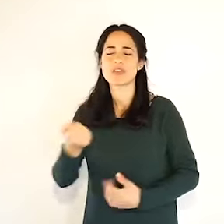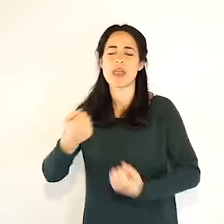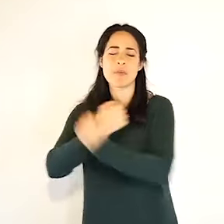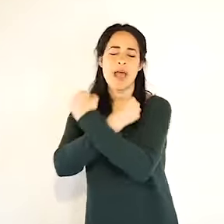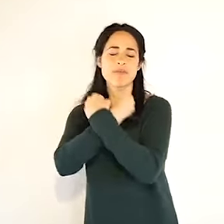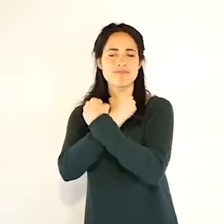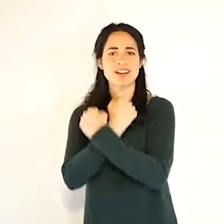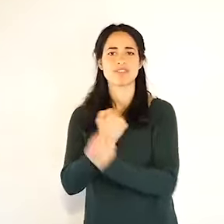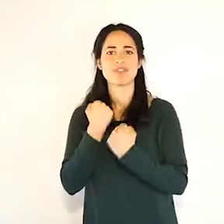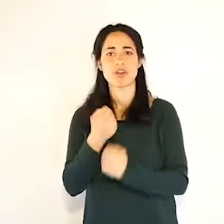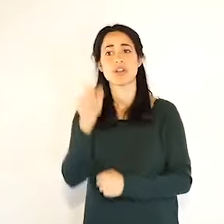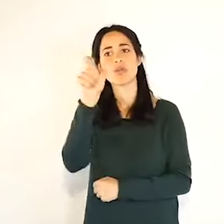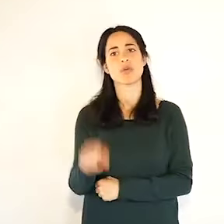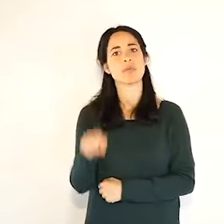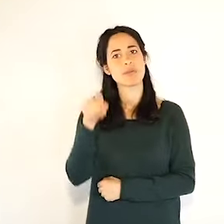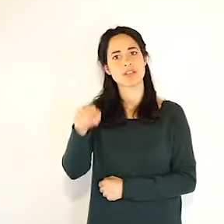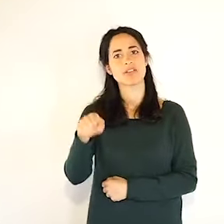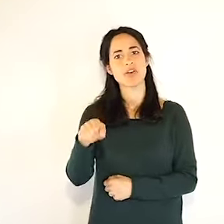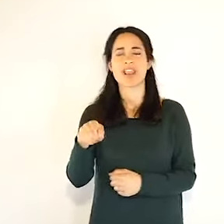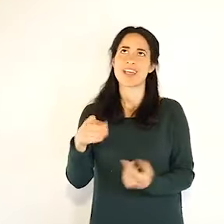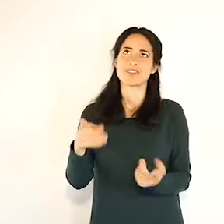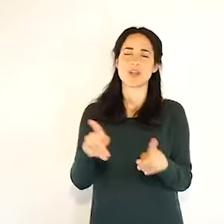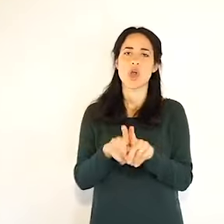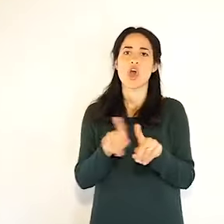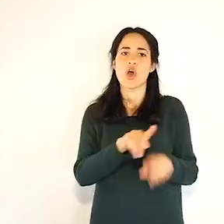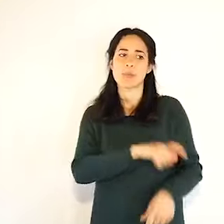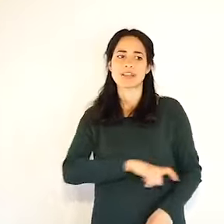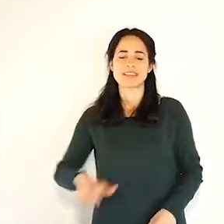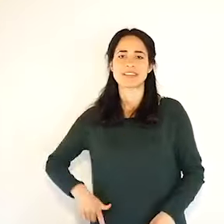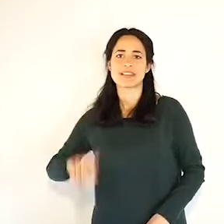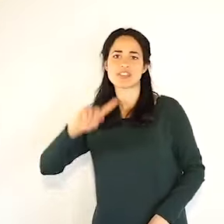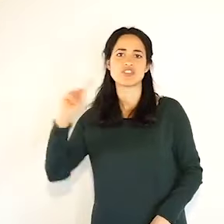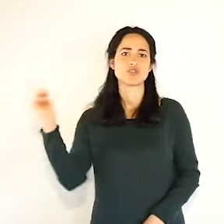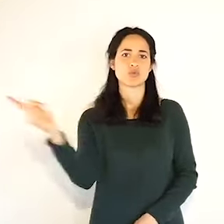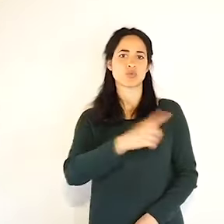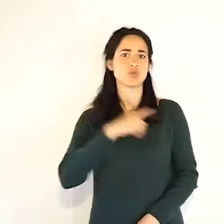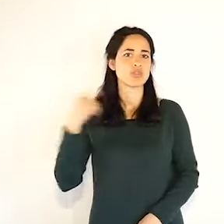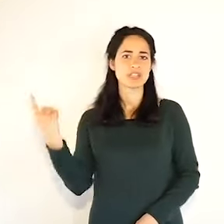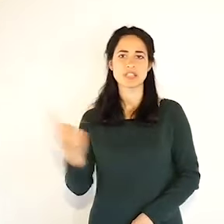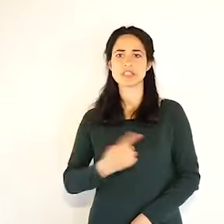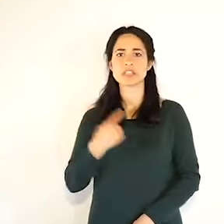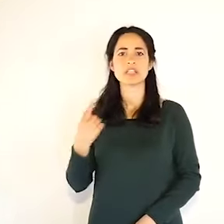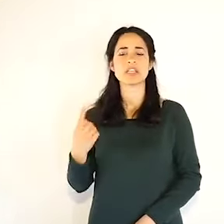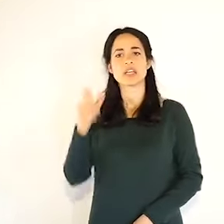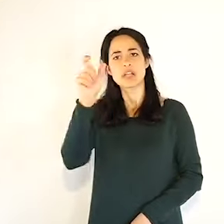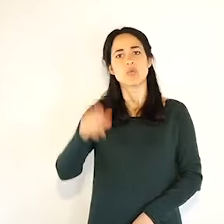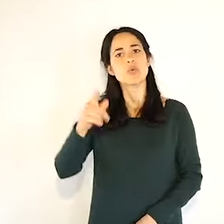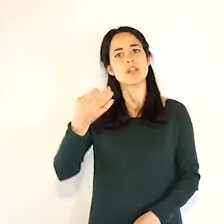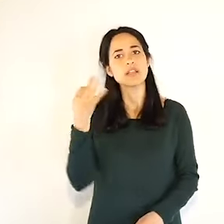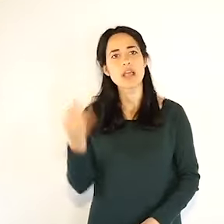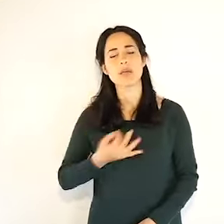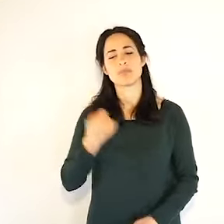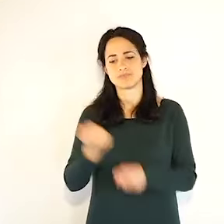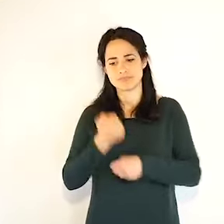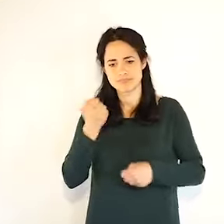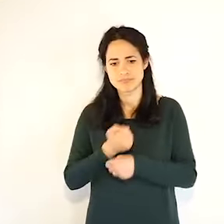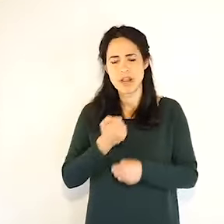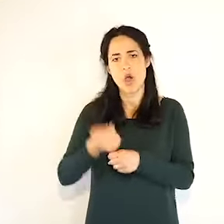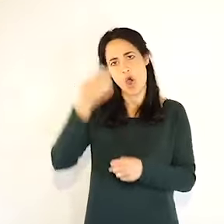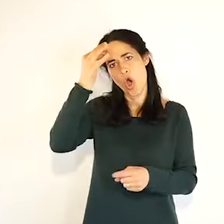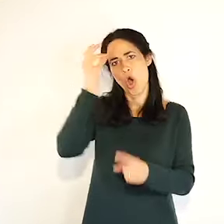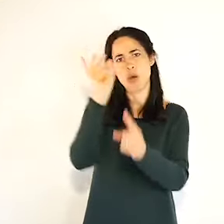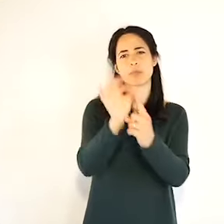una persona che ha sempre come tutti i sindaci al di là di ogni colore politico lavorato per il meglio